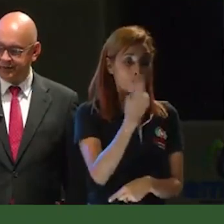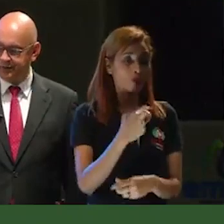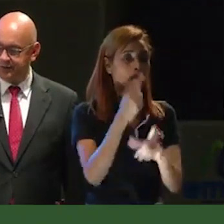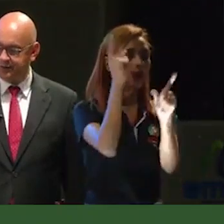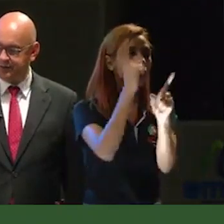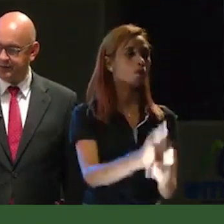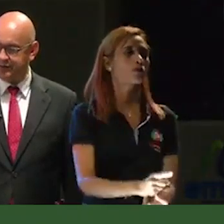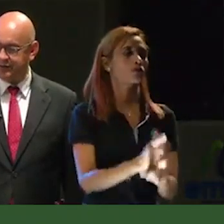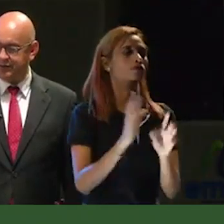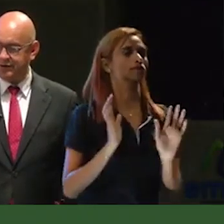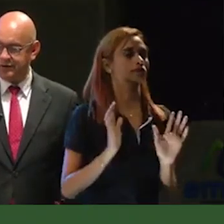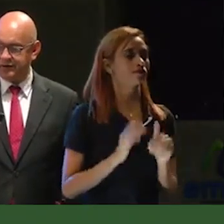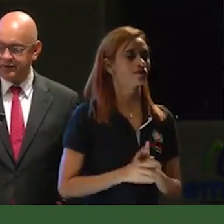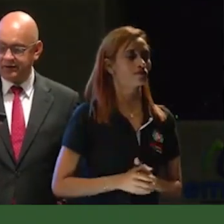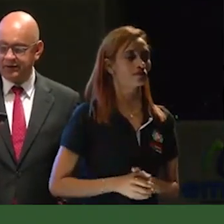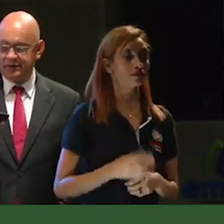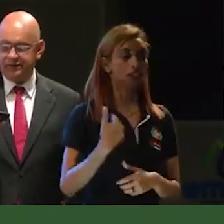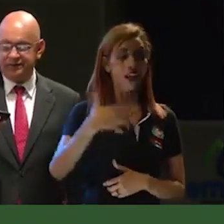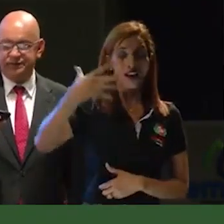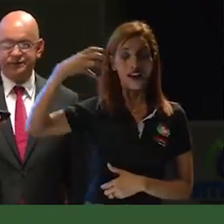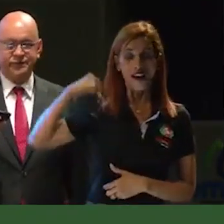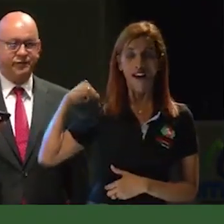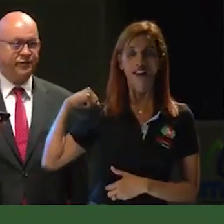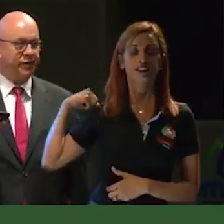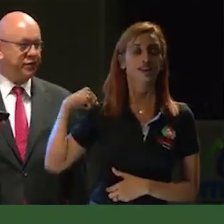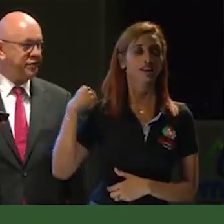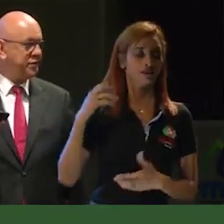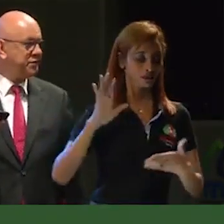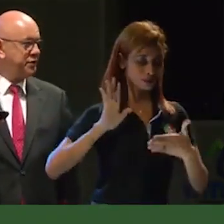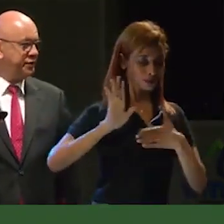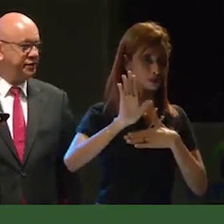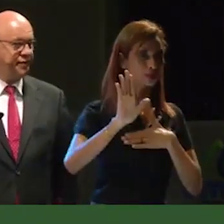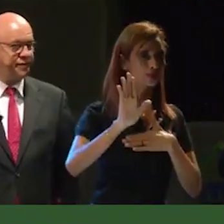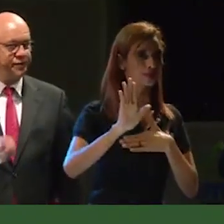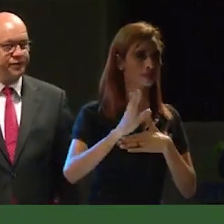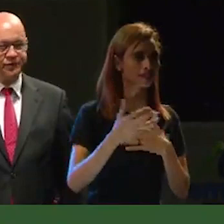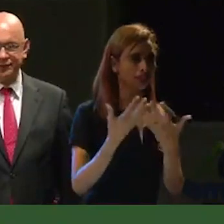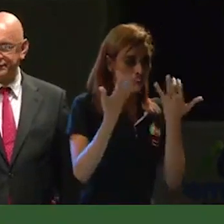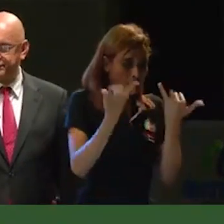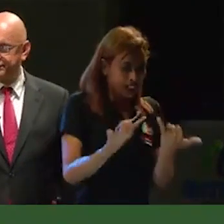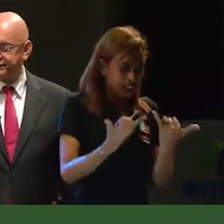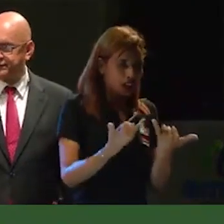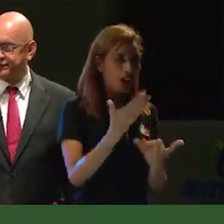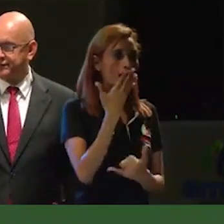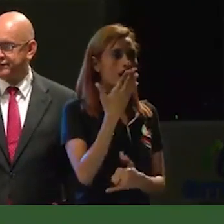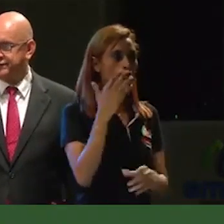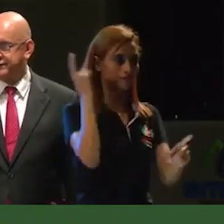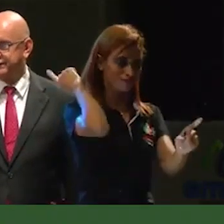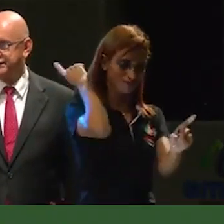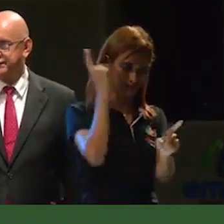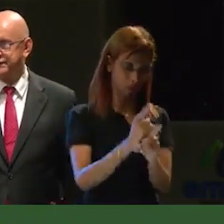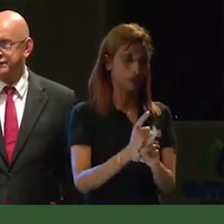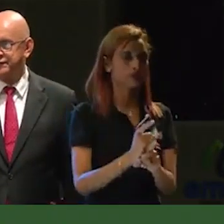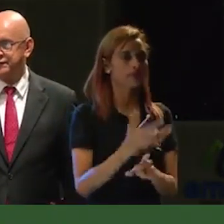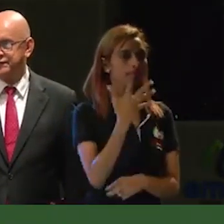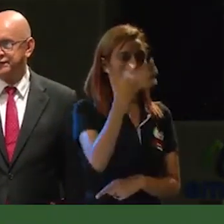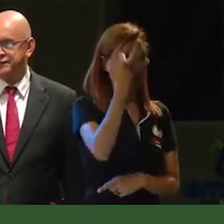honramos la palabra. Y prometimos recuperarlo para Calarcá, y hoy es una realidad.